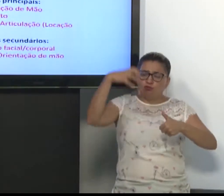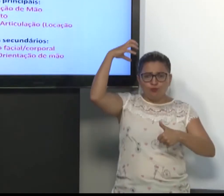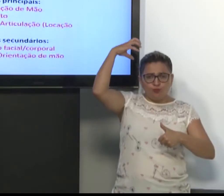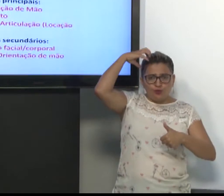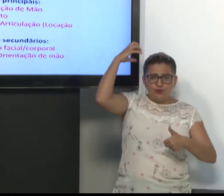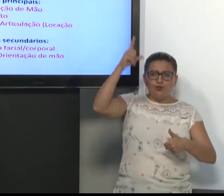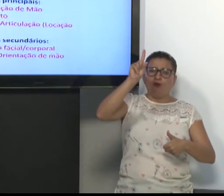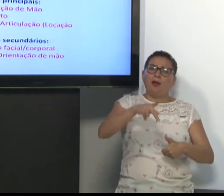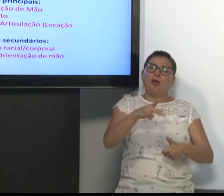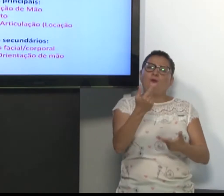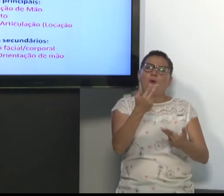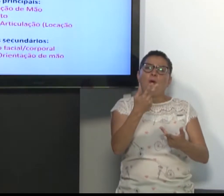Igual o inglês.